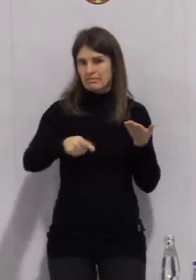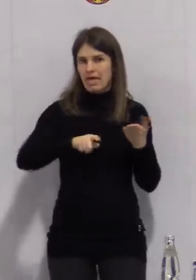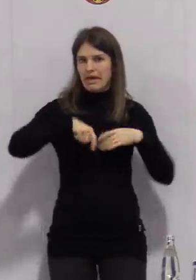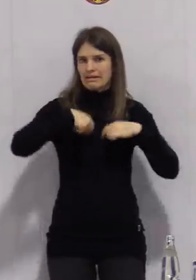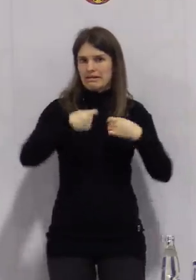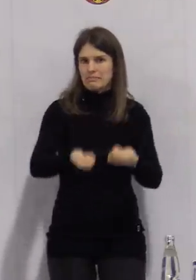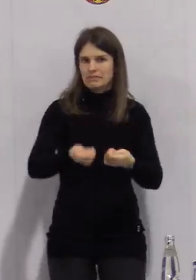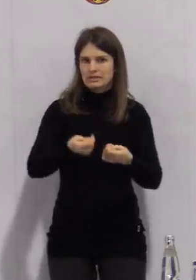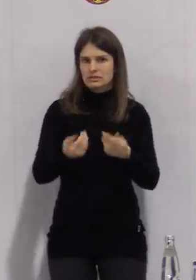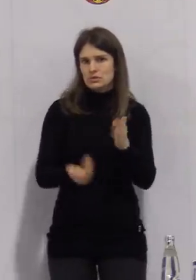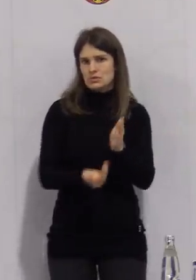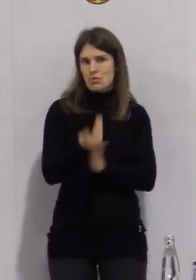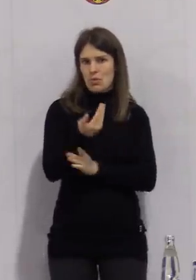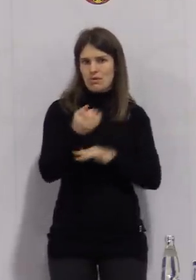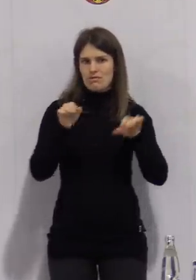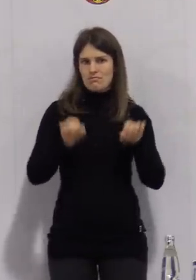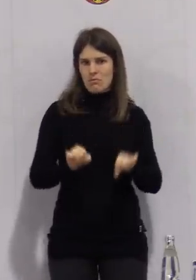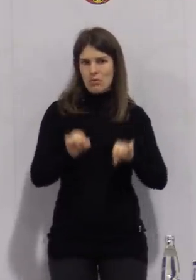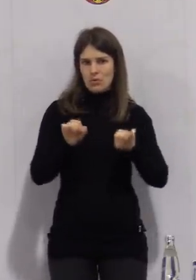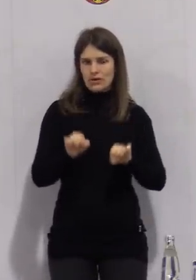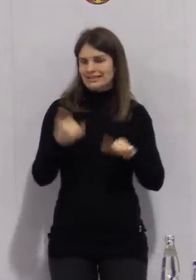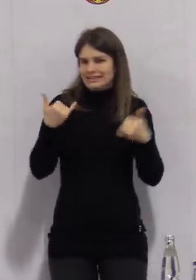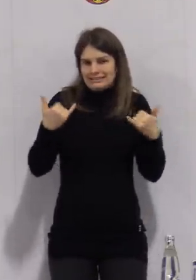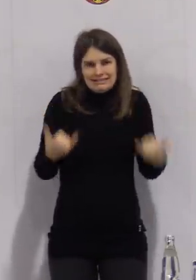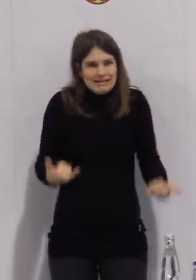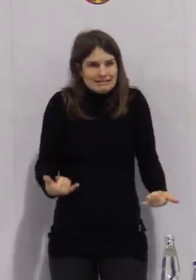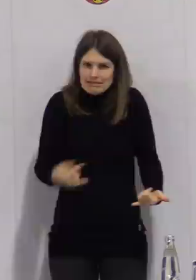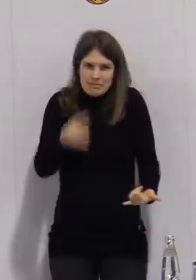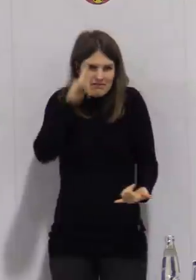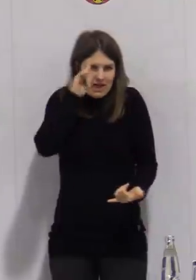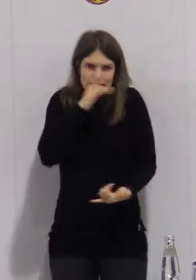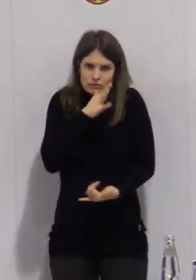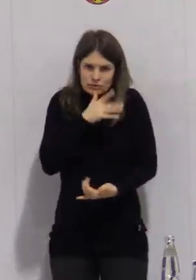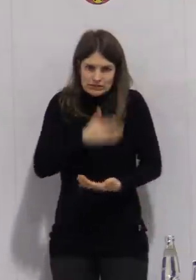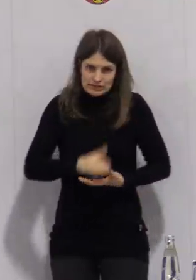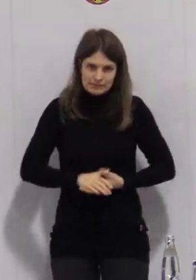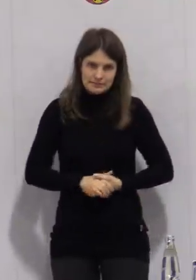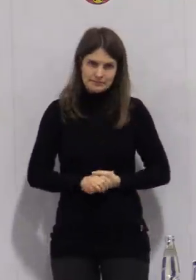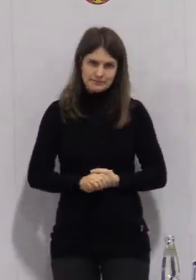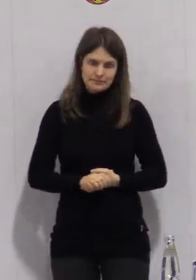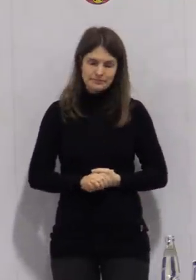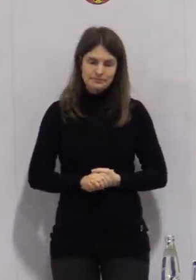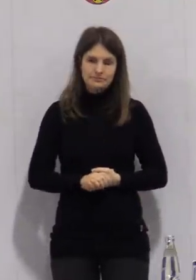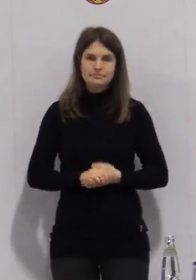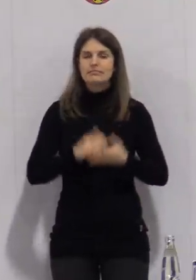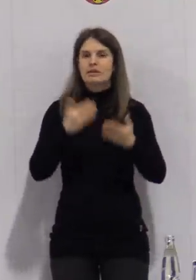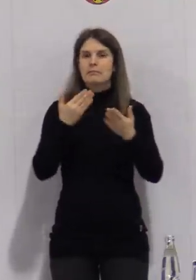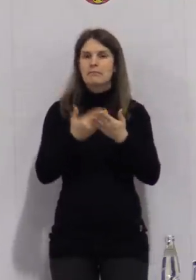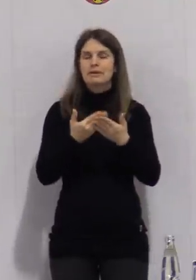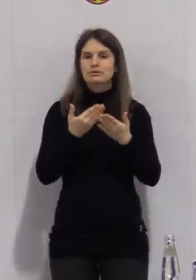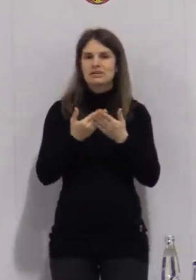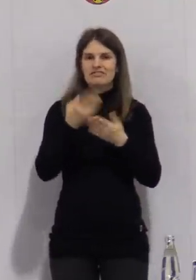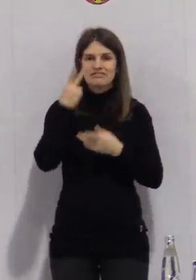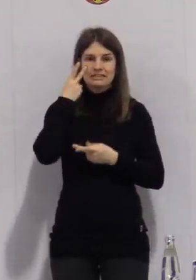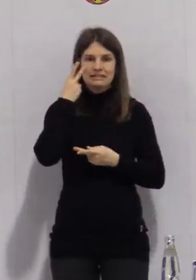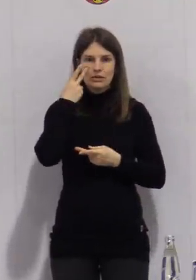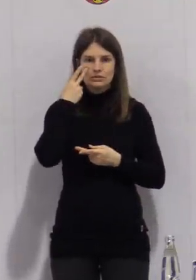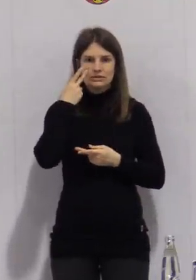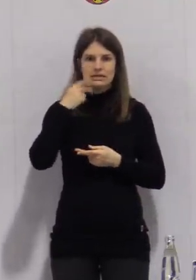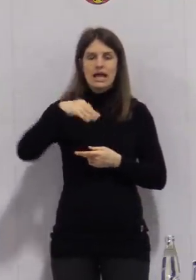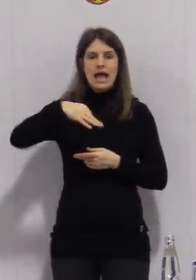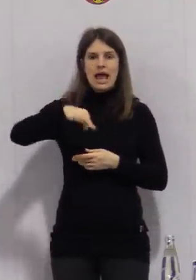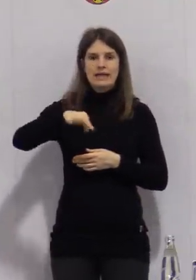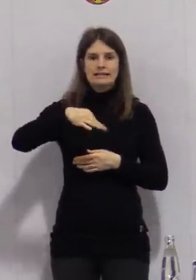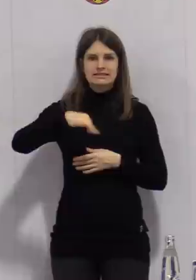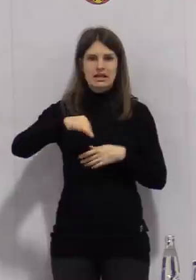die wir jetzt noch nicht vorhersehen. Zum Beispiel auch zur Frage der Öffnung des Einzelhandels